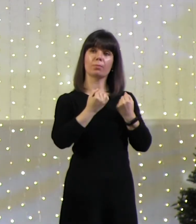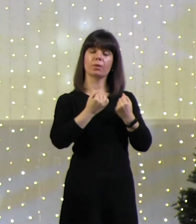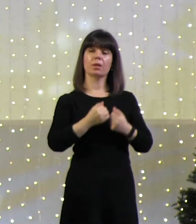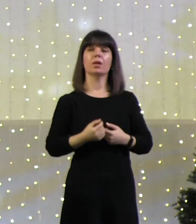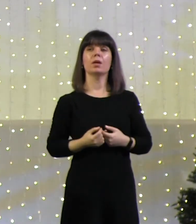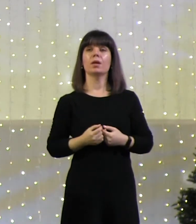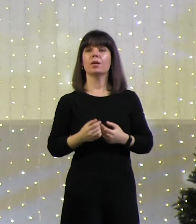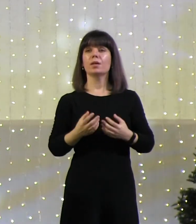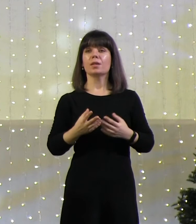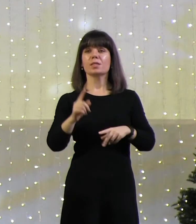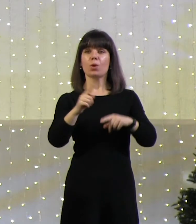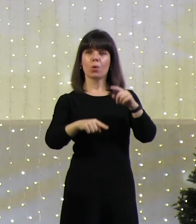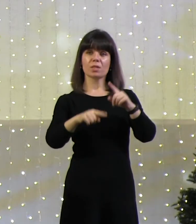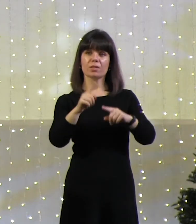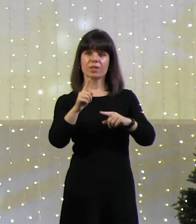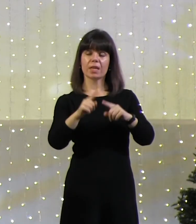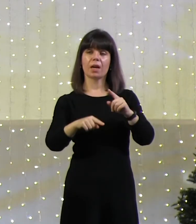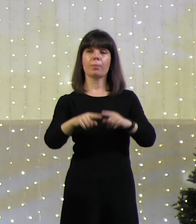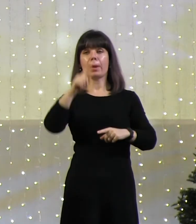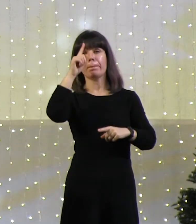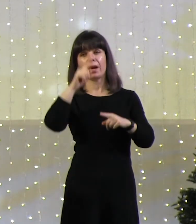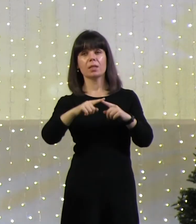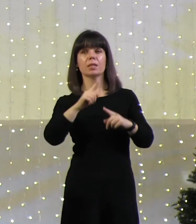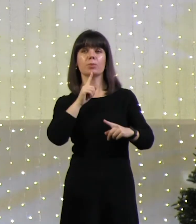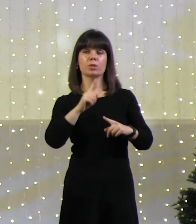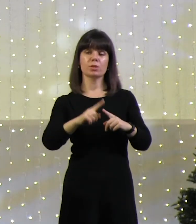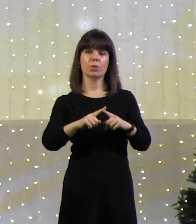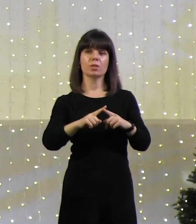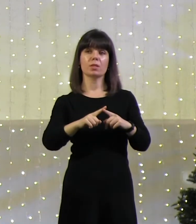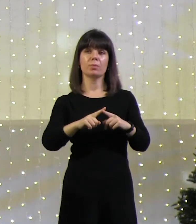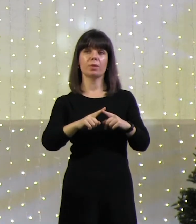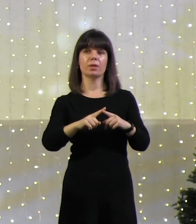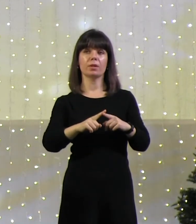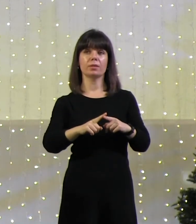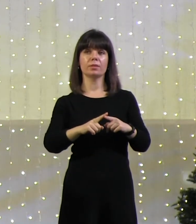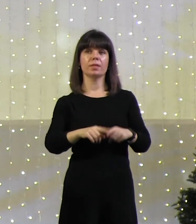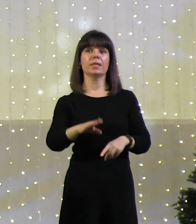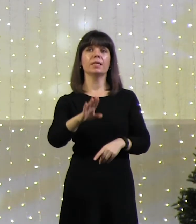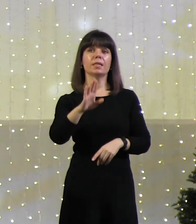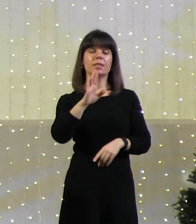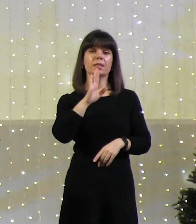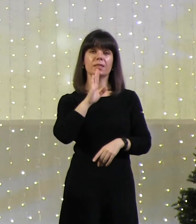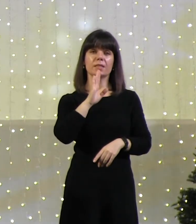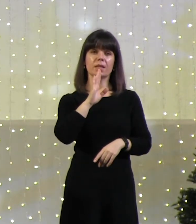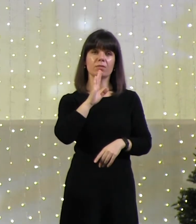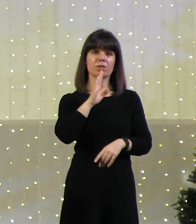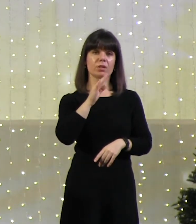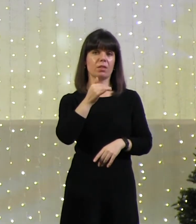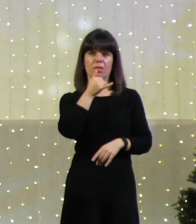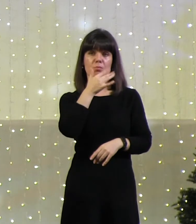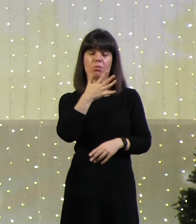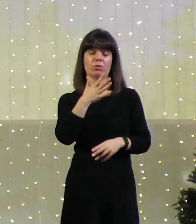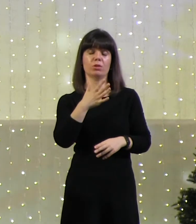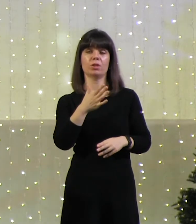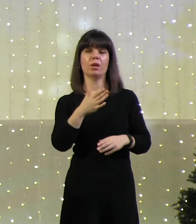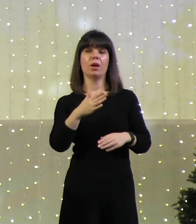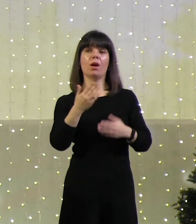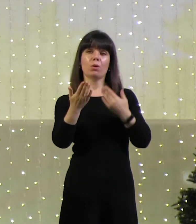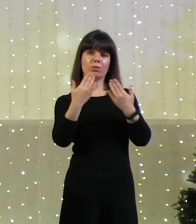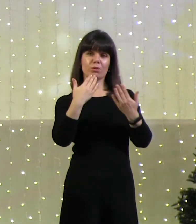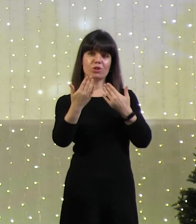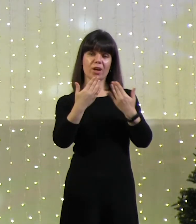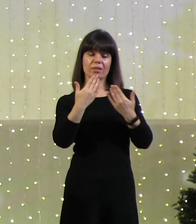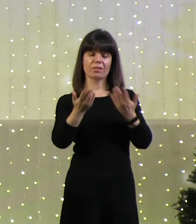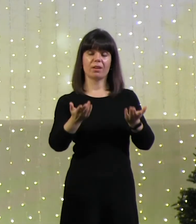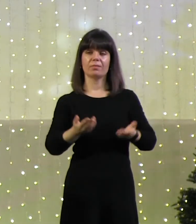с родственниками, с братьями и сестрами, с девушкой не в состоянии строить отношения, с парнем не в состоянии